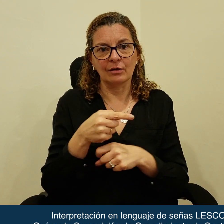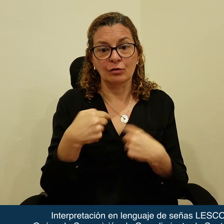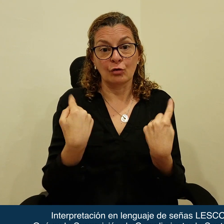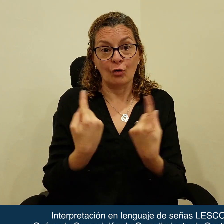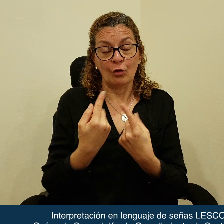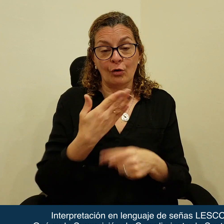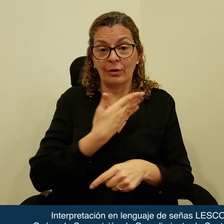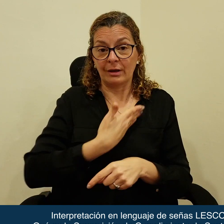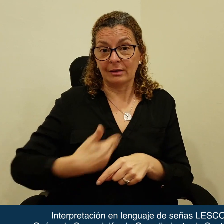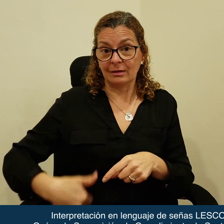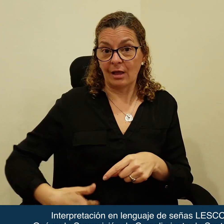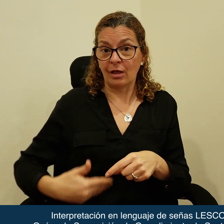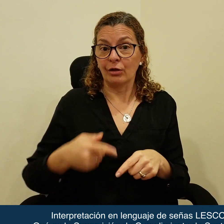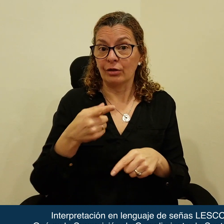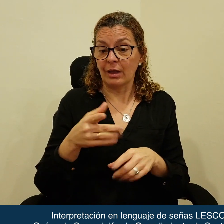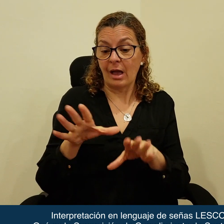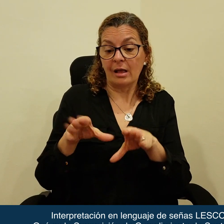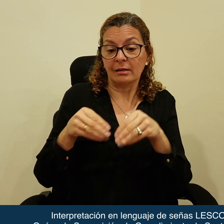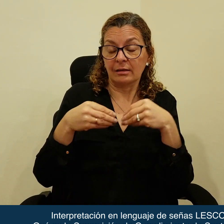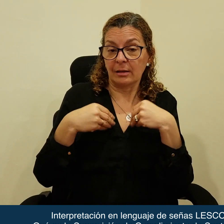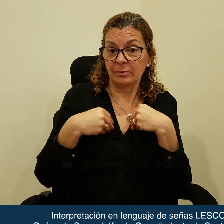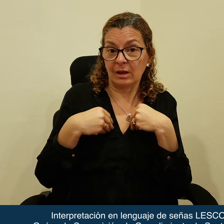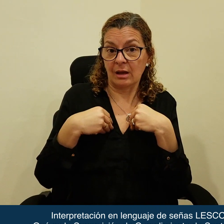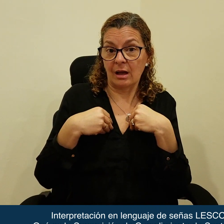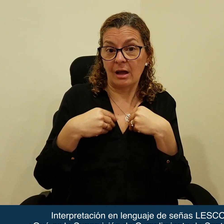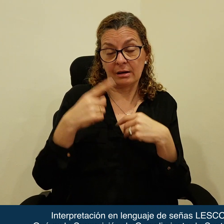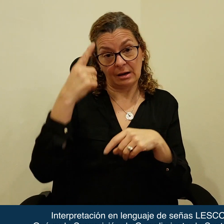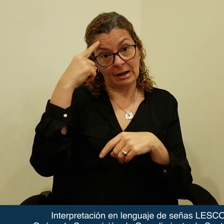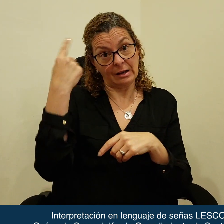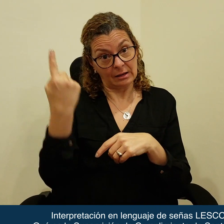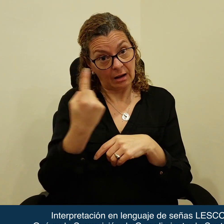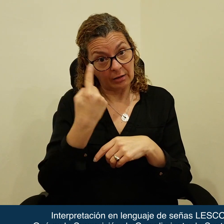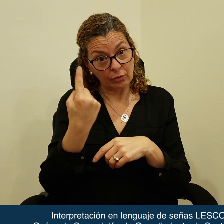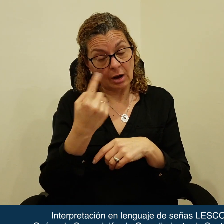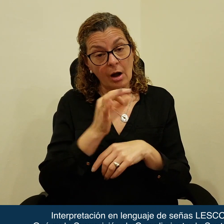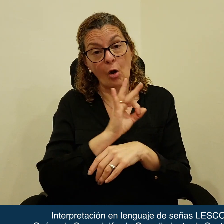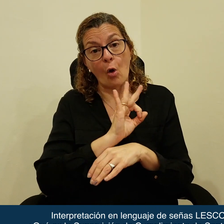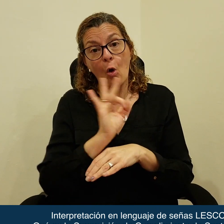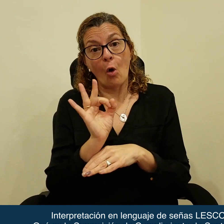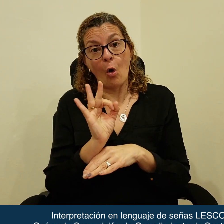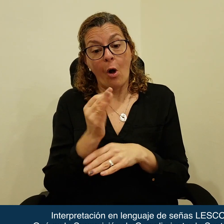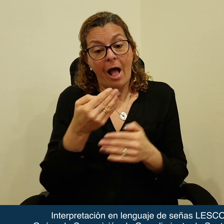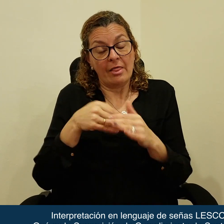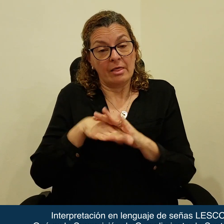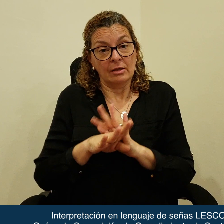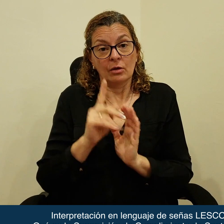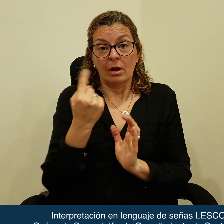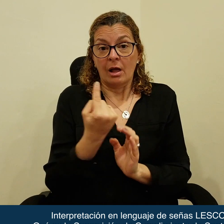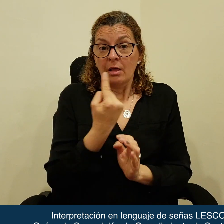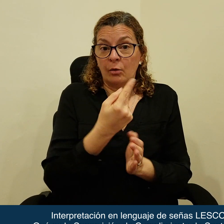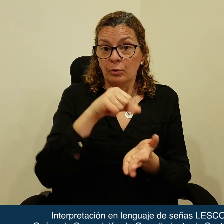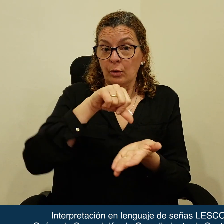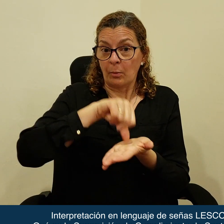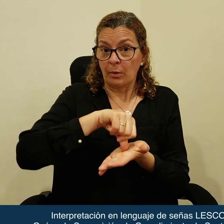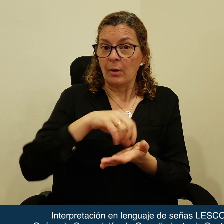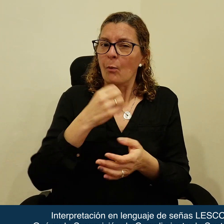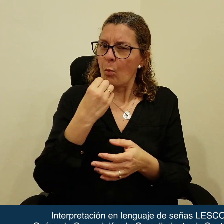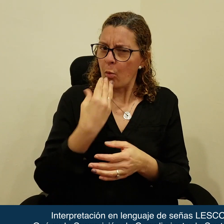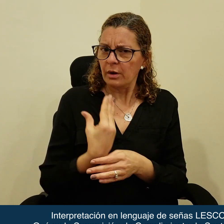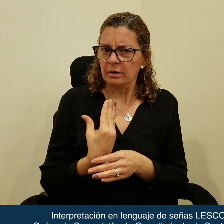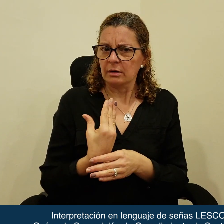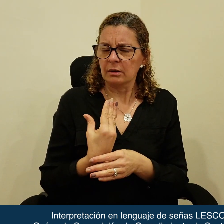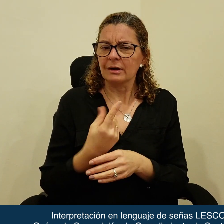Estados de implementar, tanto en el ámbito internacional como en el ámbito interno, de buena fe